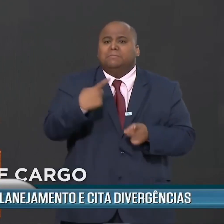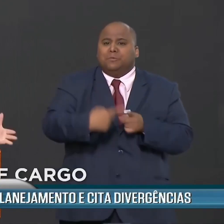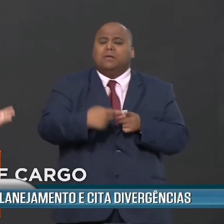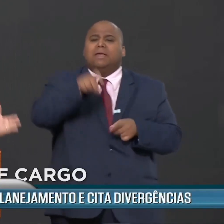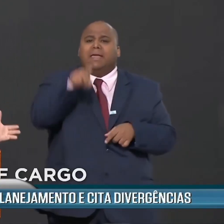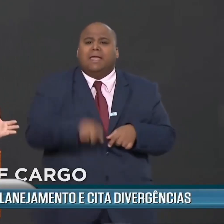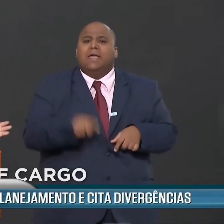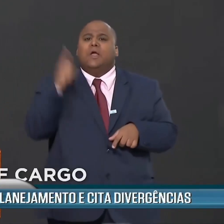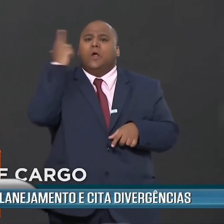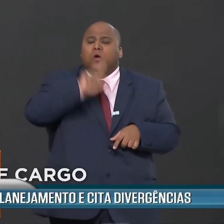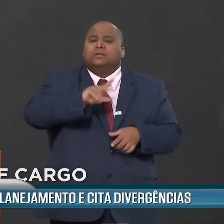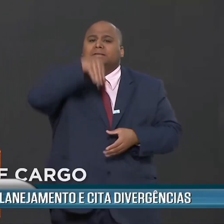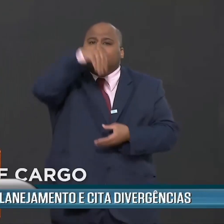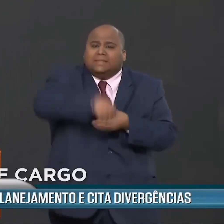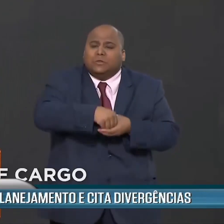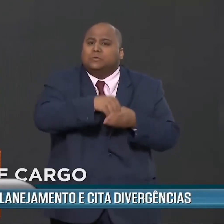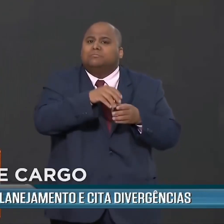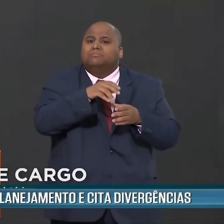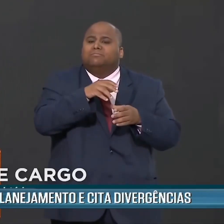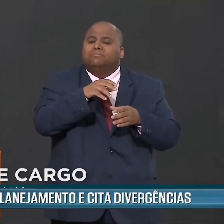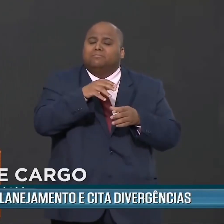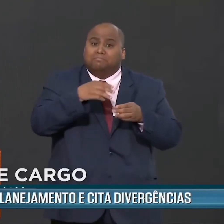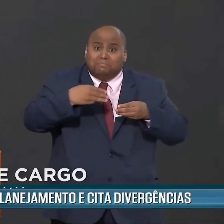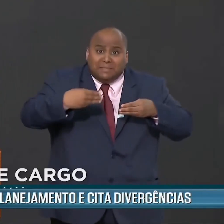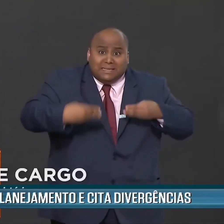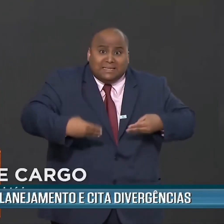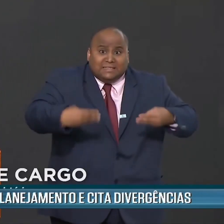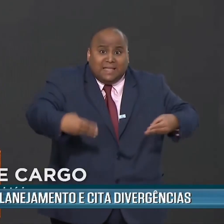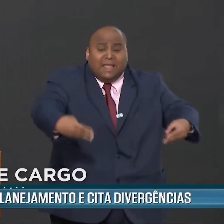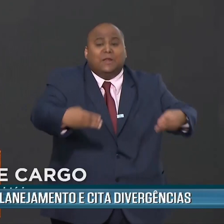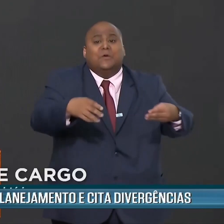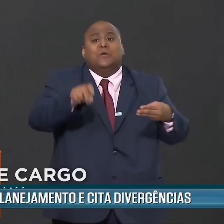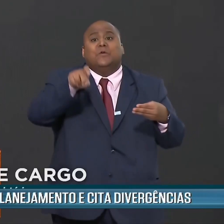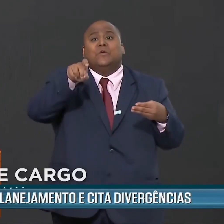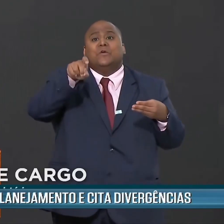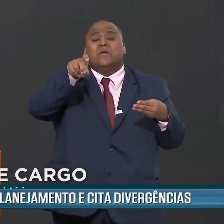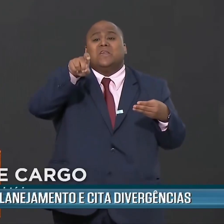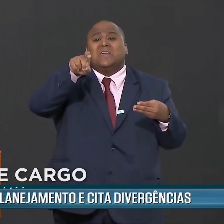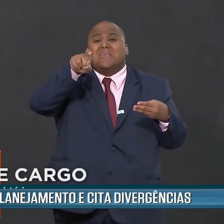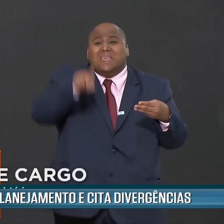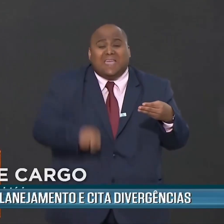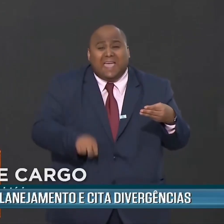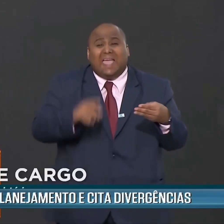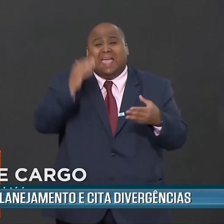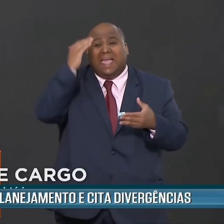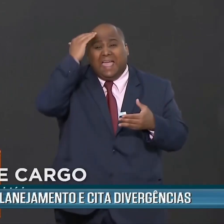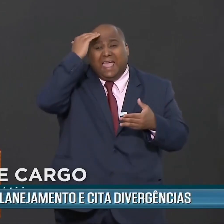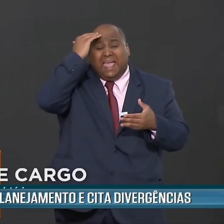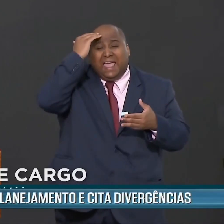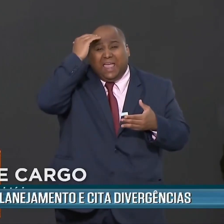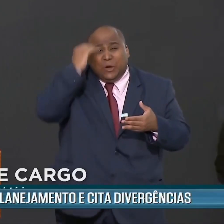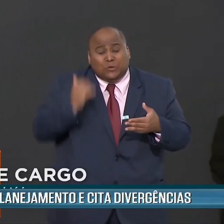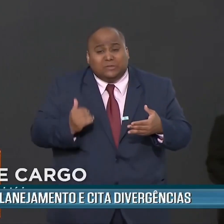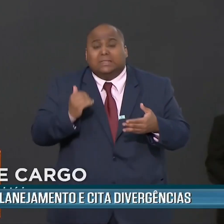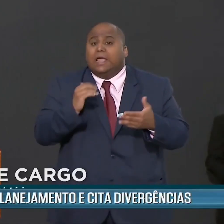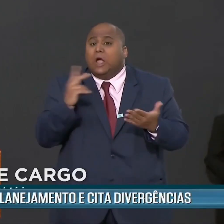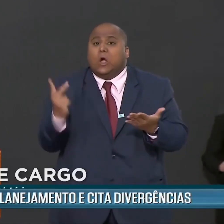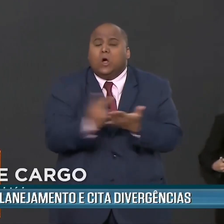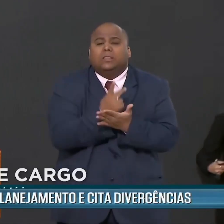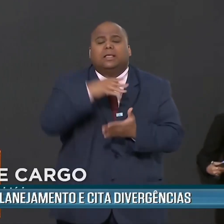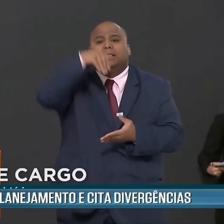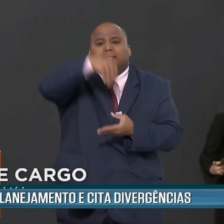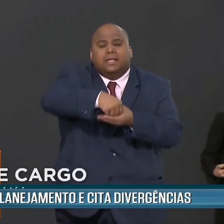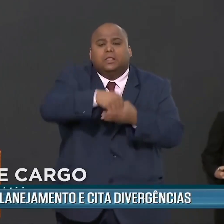justamente numa pauta, que é a pauta que eu tenho alguma divergência. Tenho total sinergia e coincidência